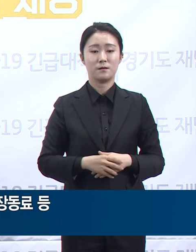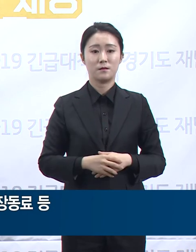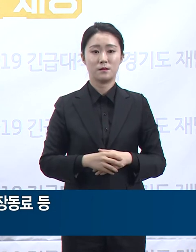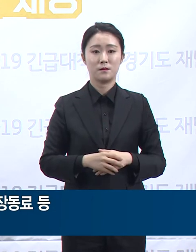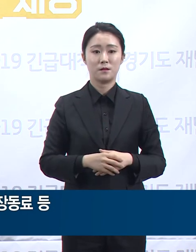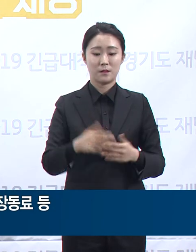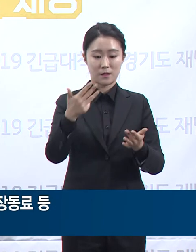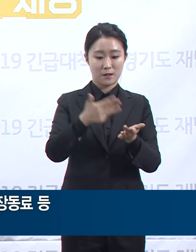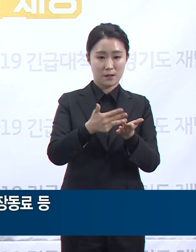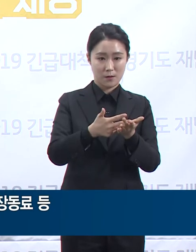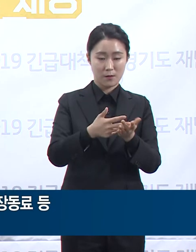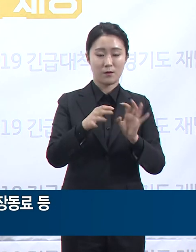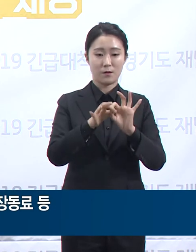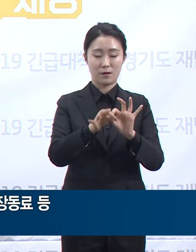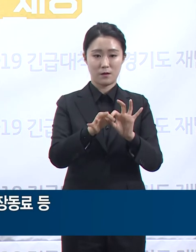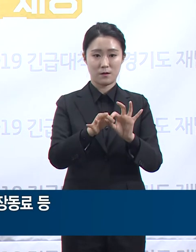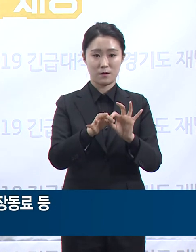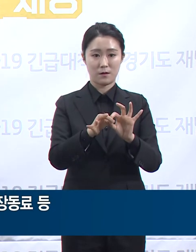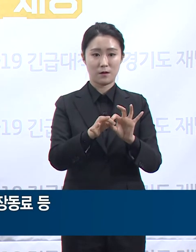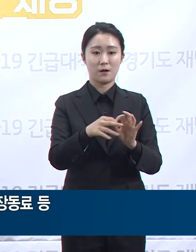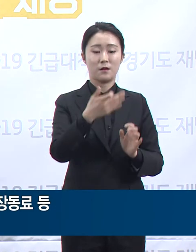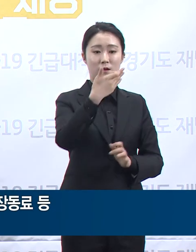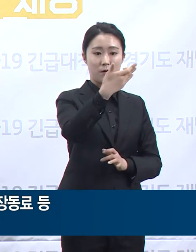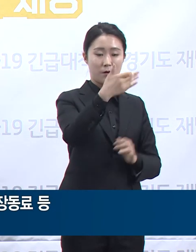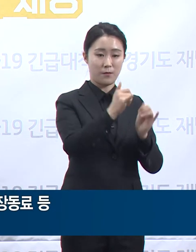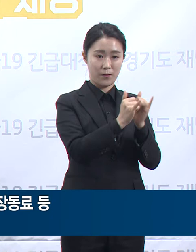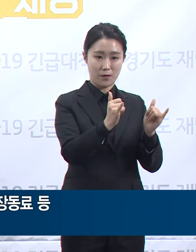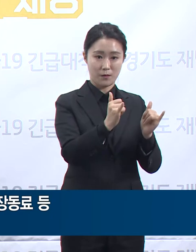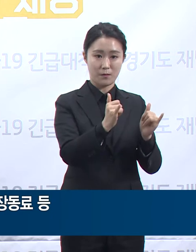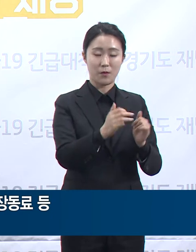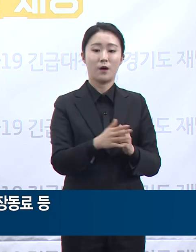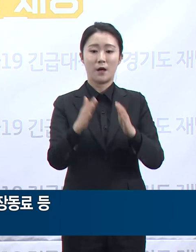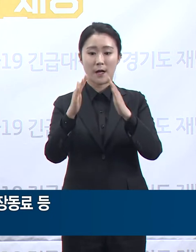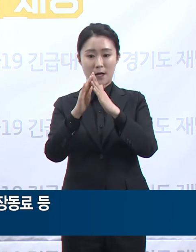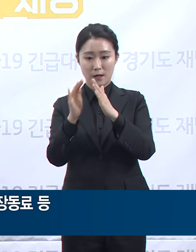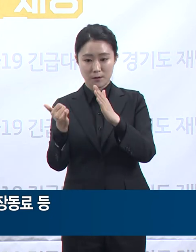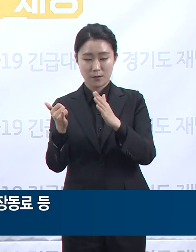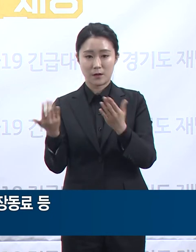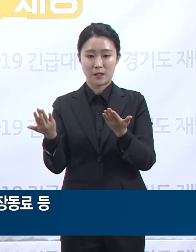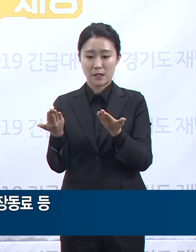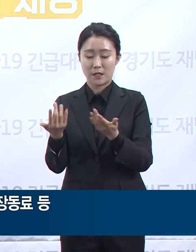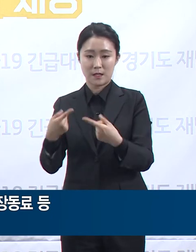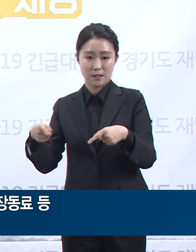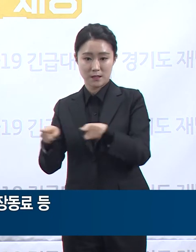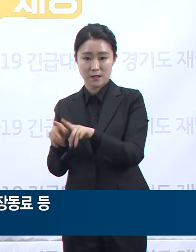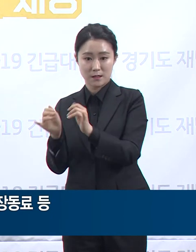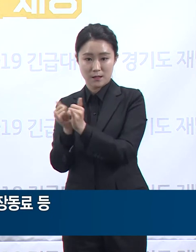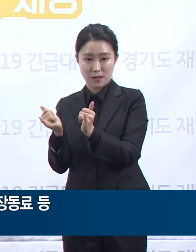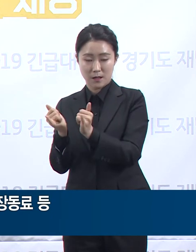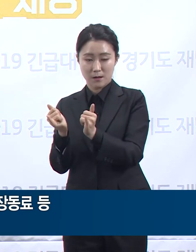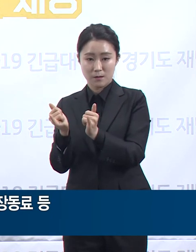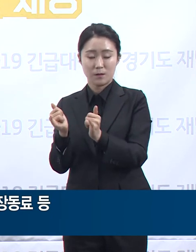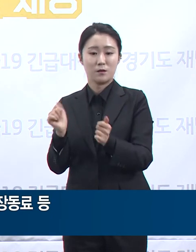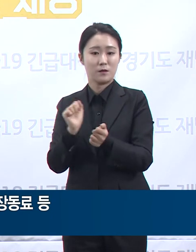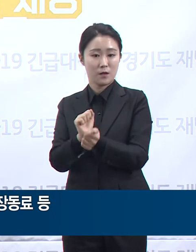클럽 관련이 19명, 확진자와 접촉한 가족, 직장 동료 등 지역사회 감염이 22명입니다.